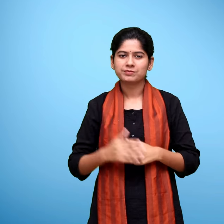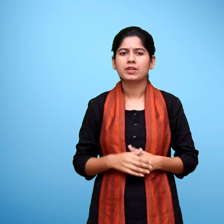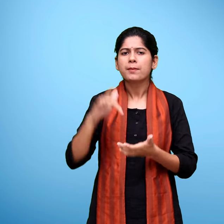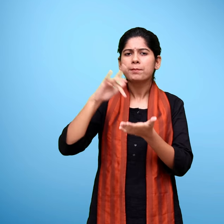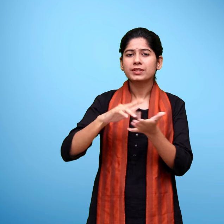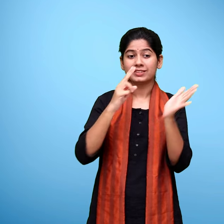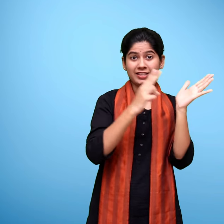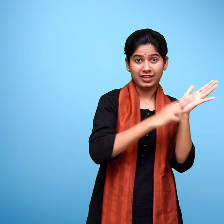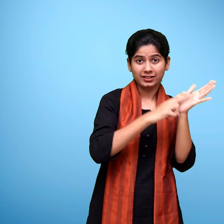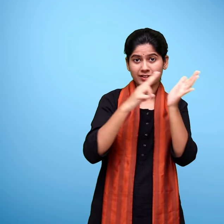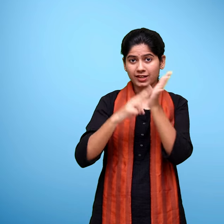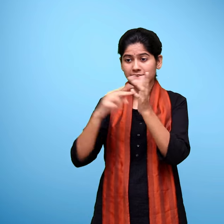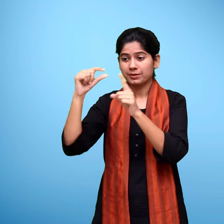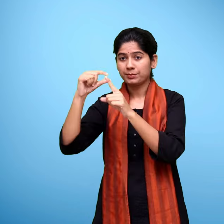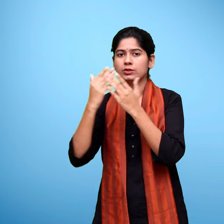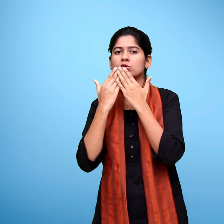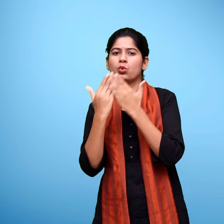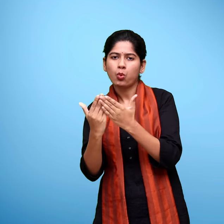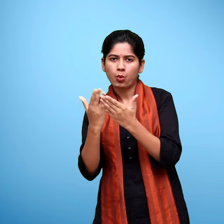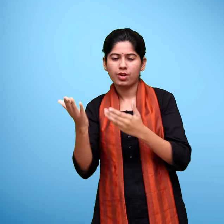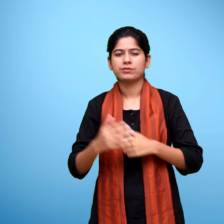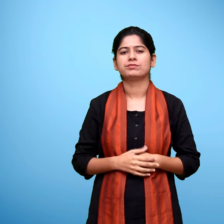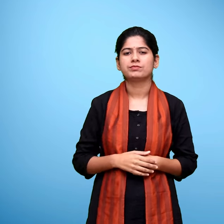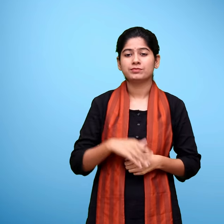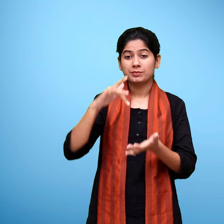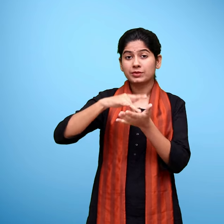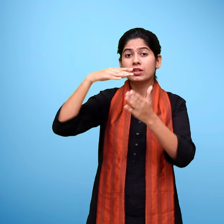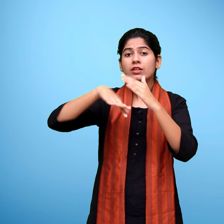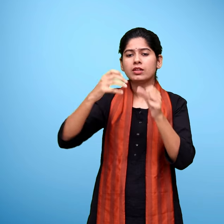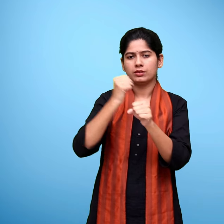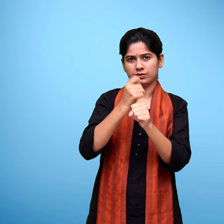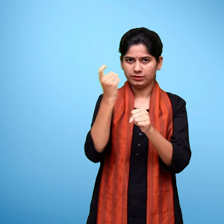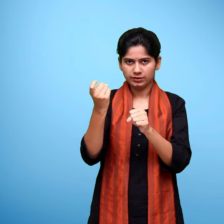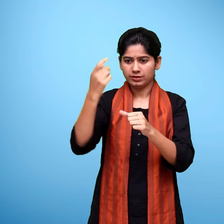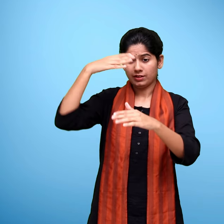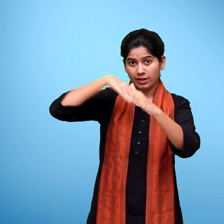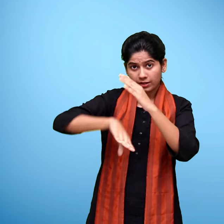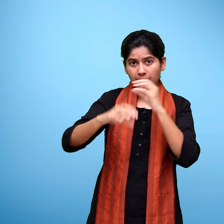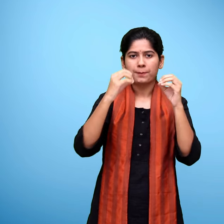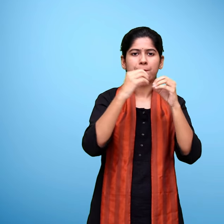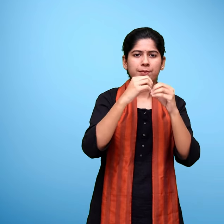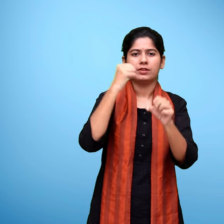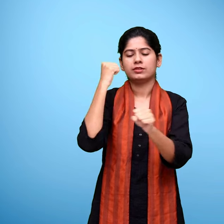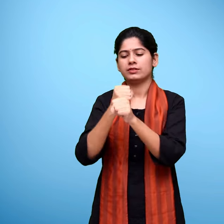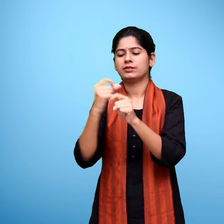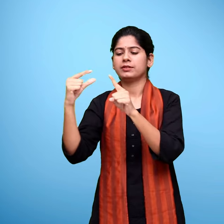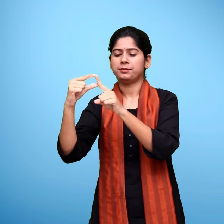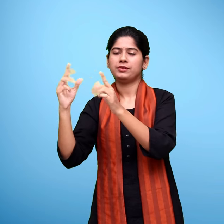नवा नदी सर प्राथमिक शाला ब्लोक गोधरा पंच महल गुजराद